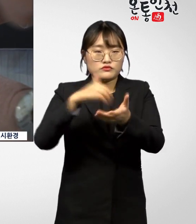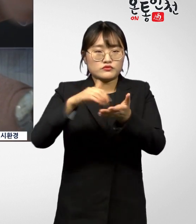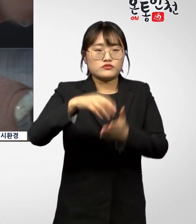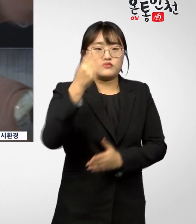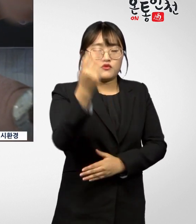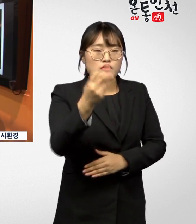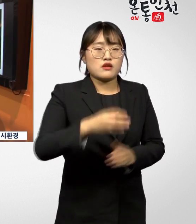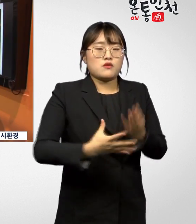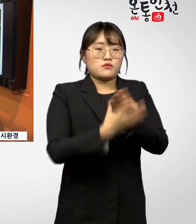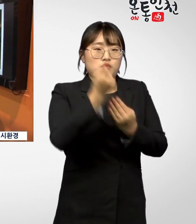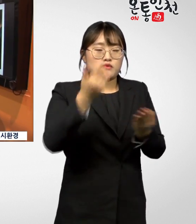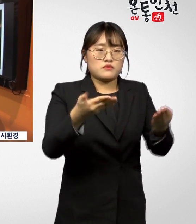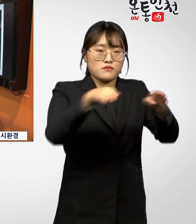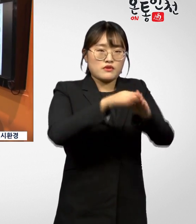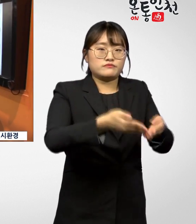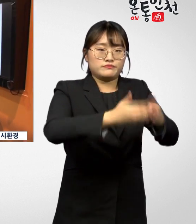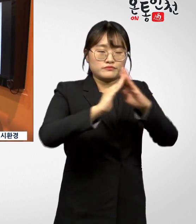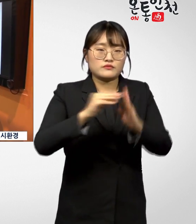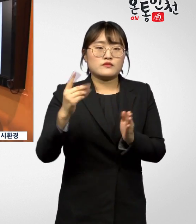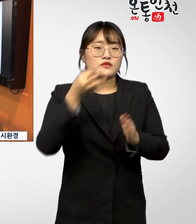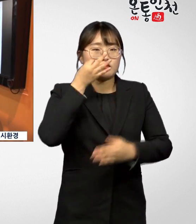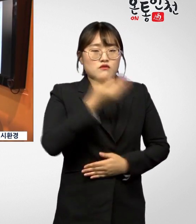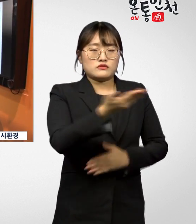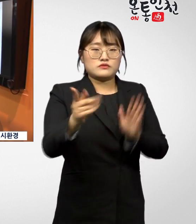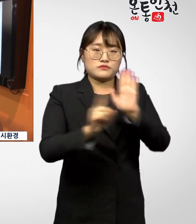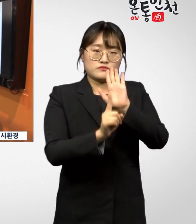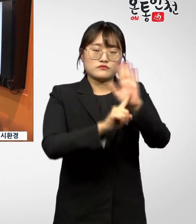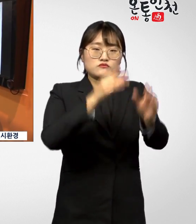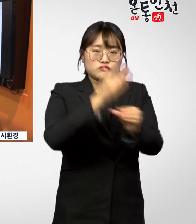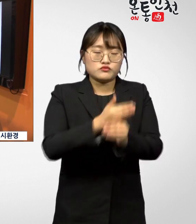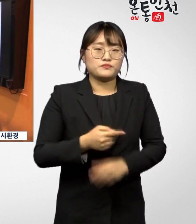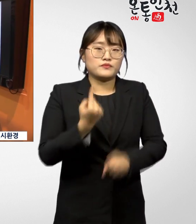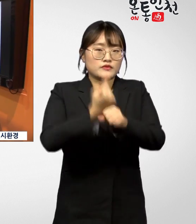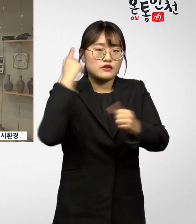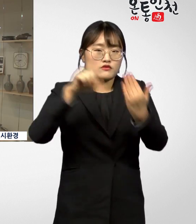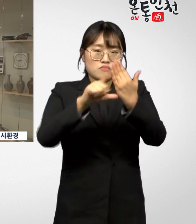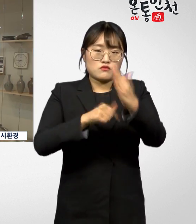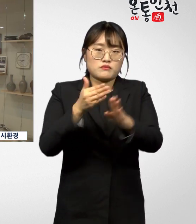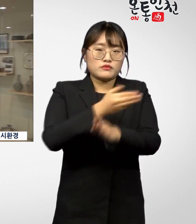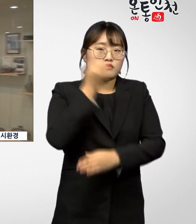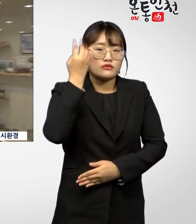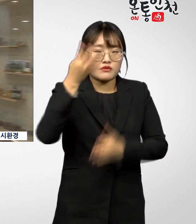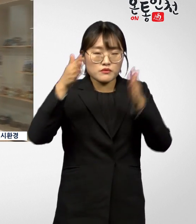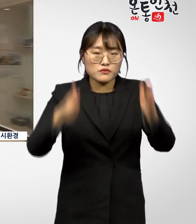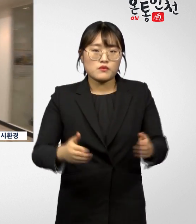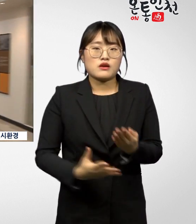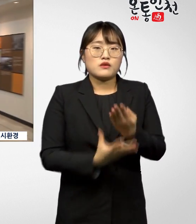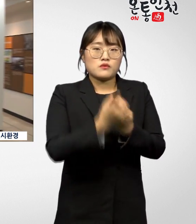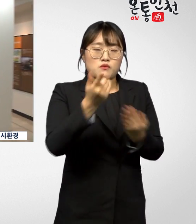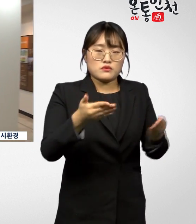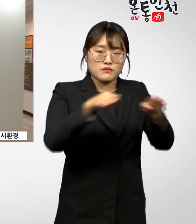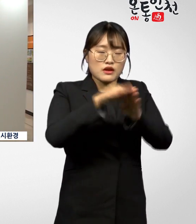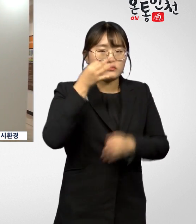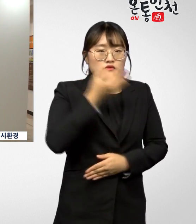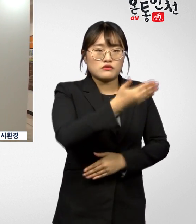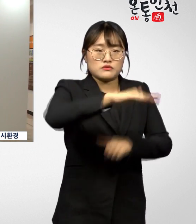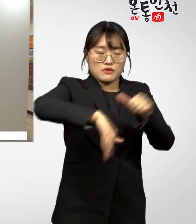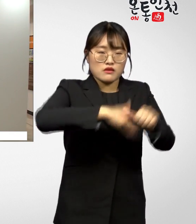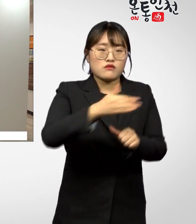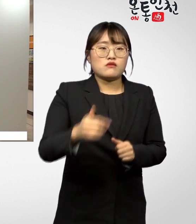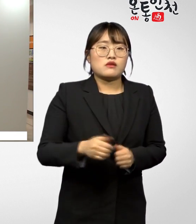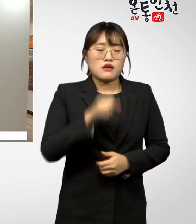통일관을 조성해 전시회 등을 열고 있는데요. 지난해 9월부터 4개월 동안 인천통일관